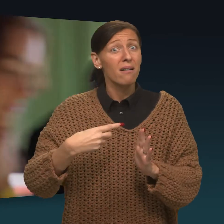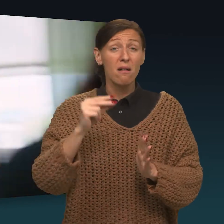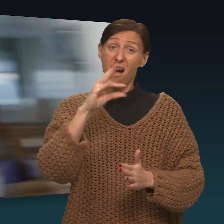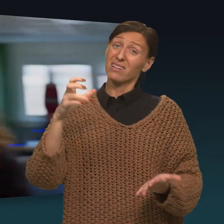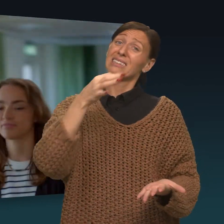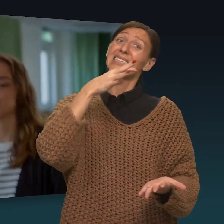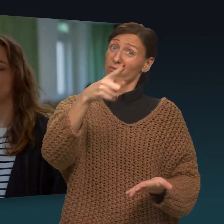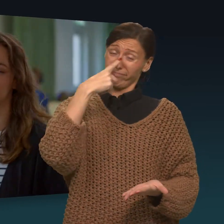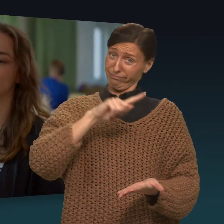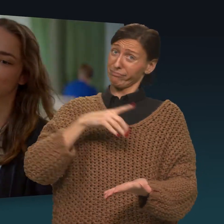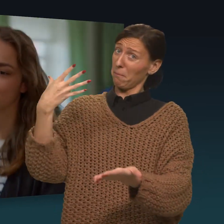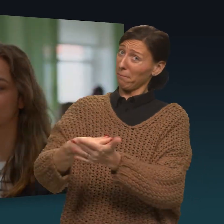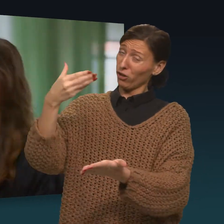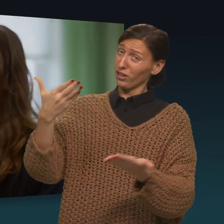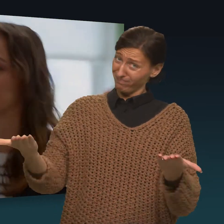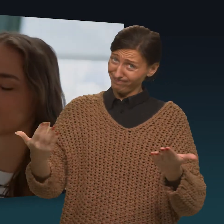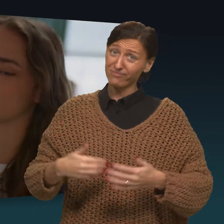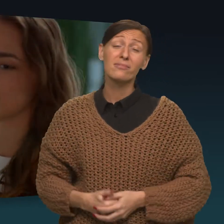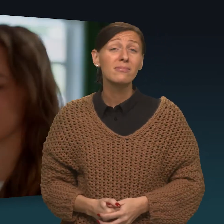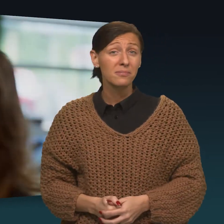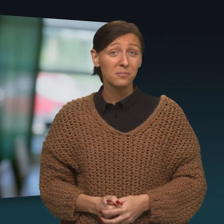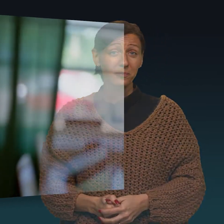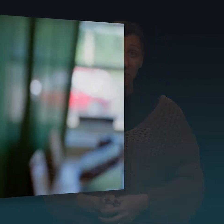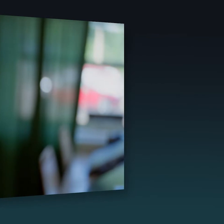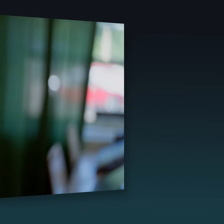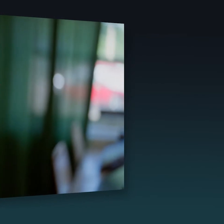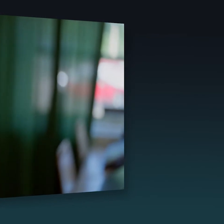utsatt tid. Då undviker du onödiga avgifter.